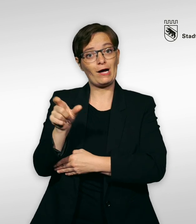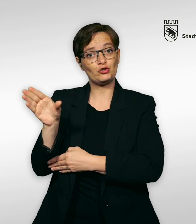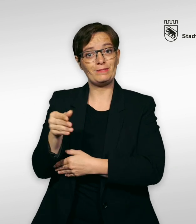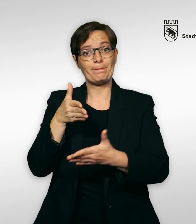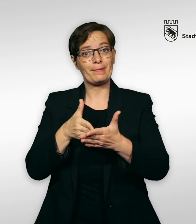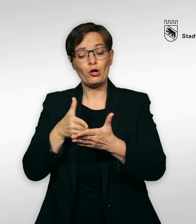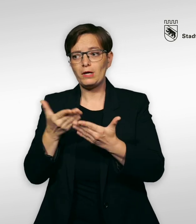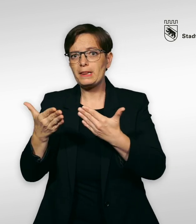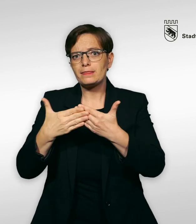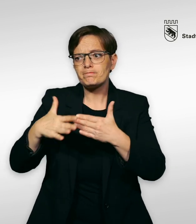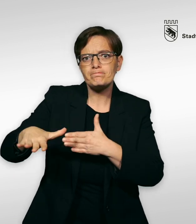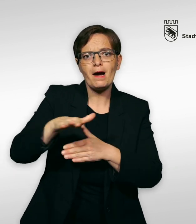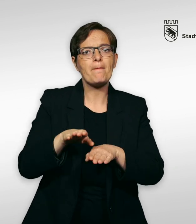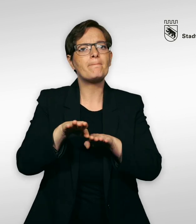Parkplatz für Menschen mit Behinderungen ist.